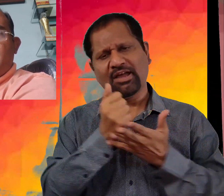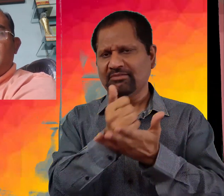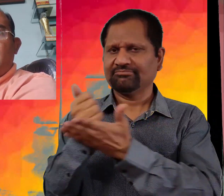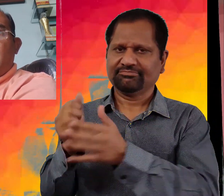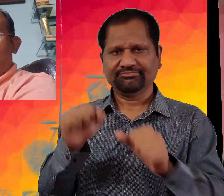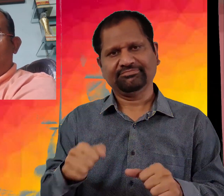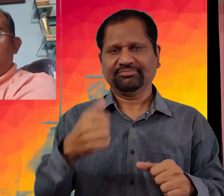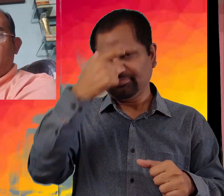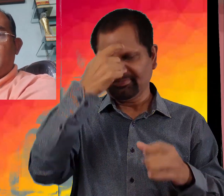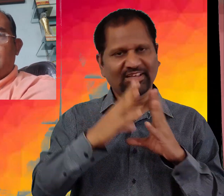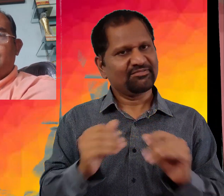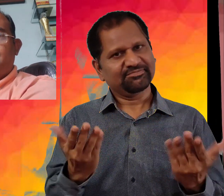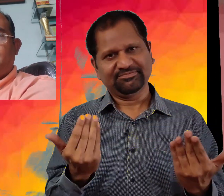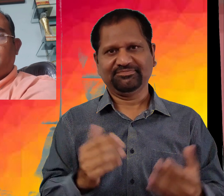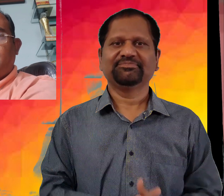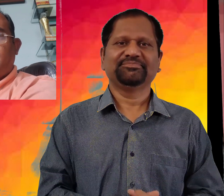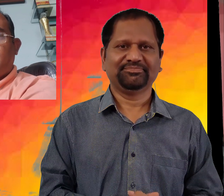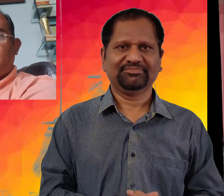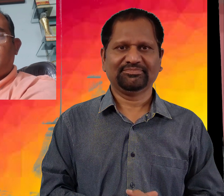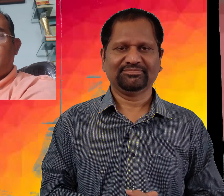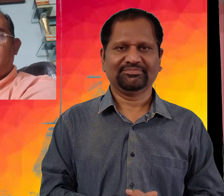اور اس مصیبت سے ہمیں باہر نکالے گا